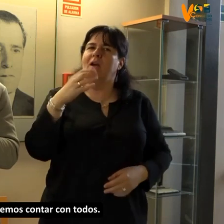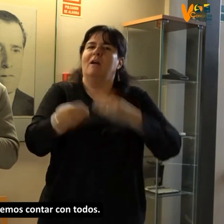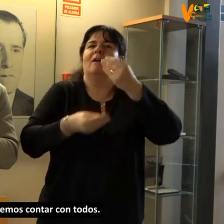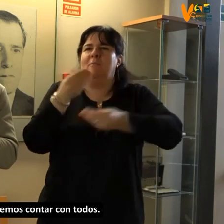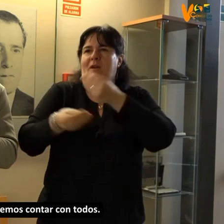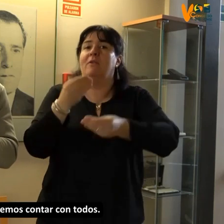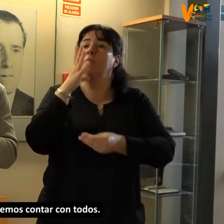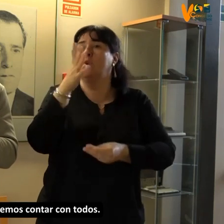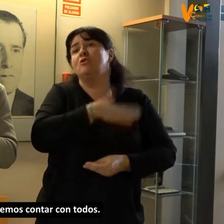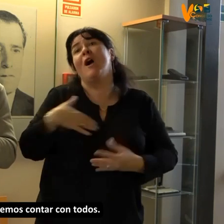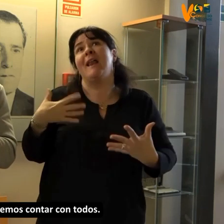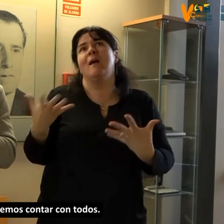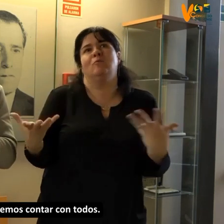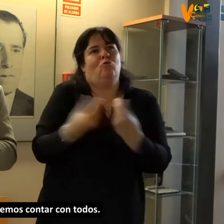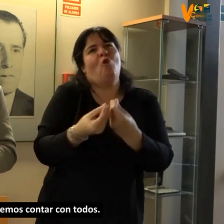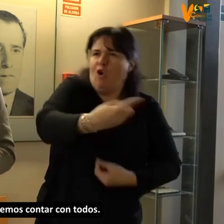pues queremos contar con todos.